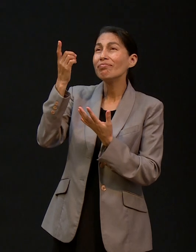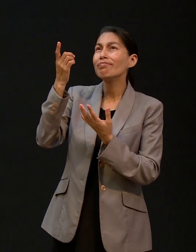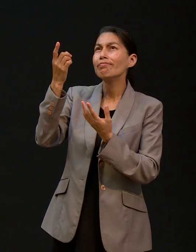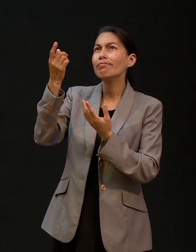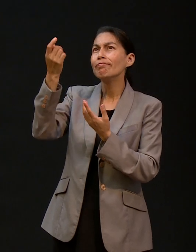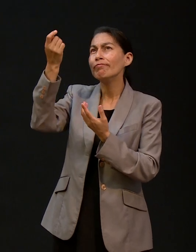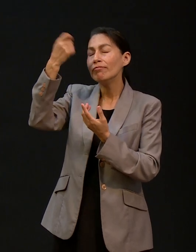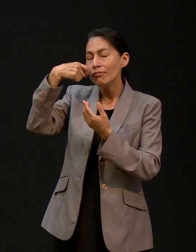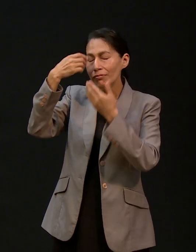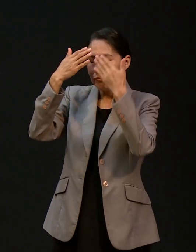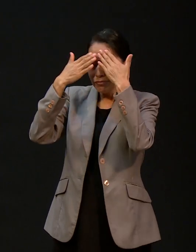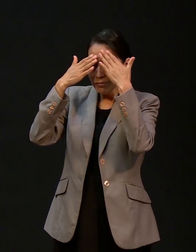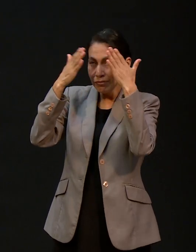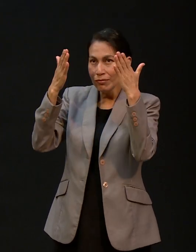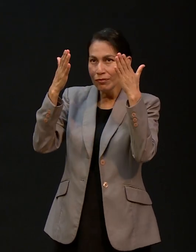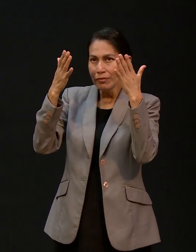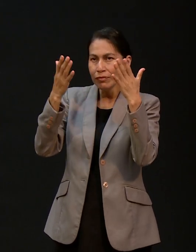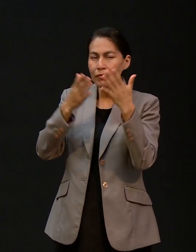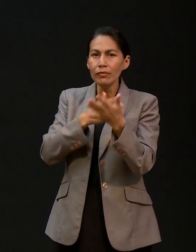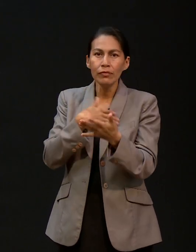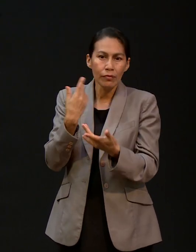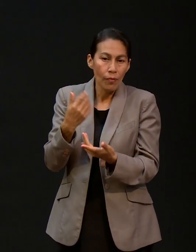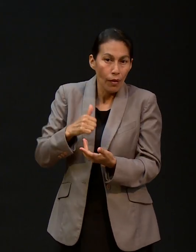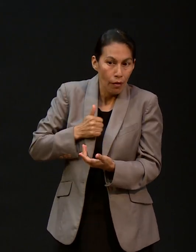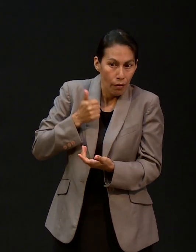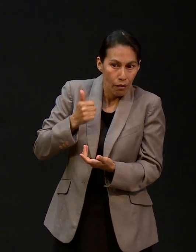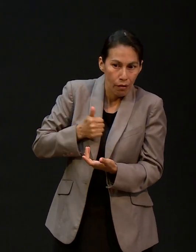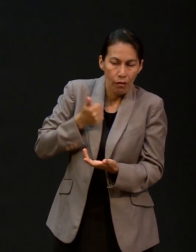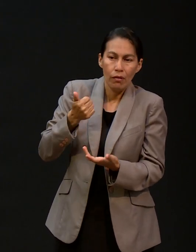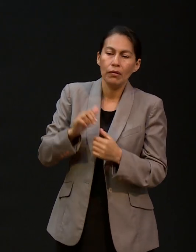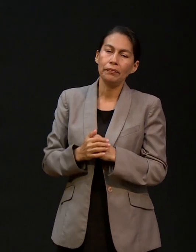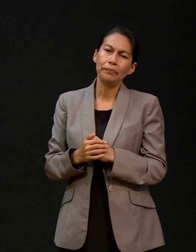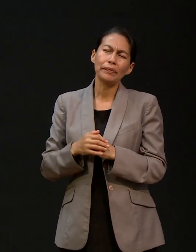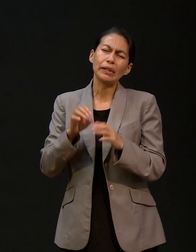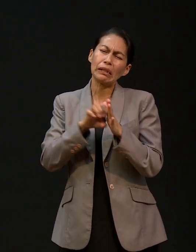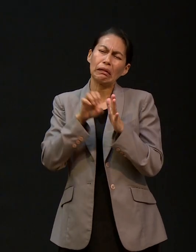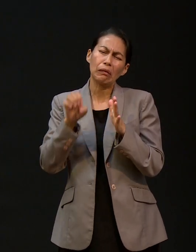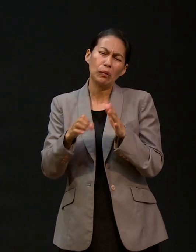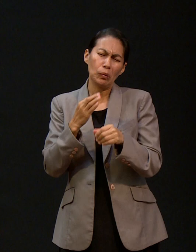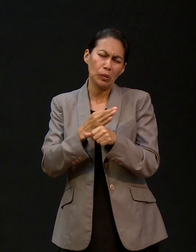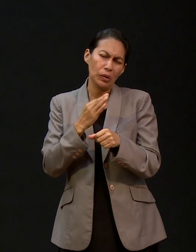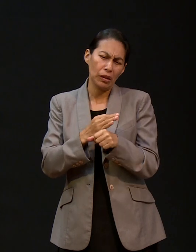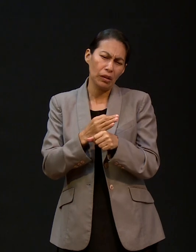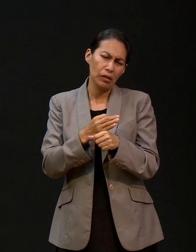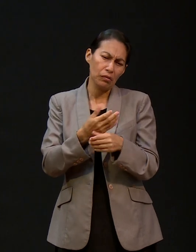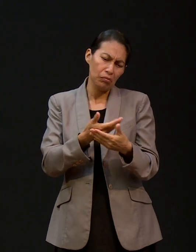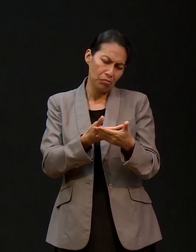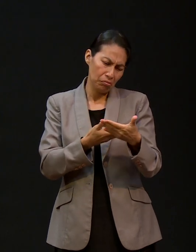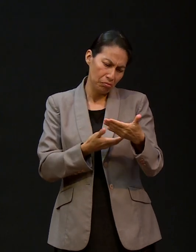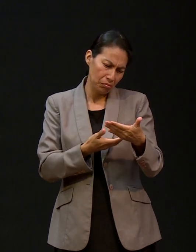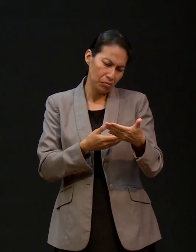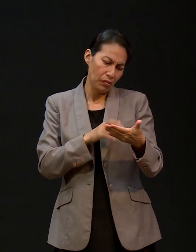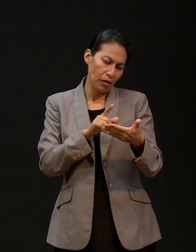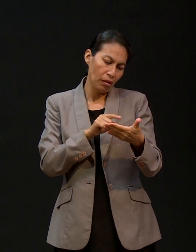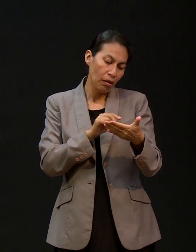mecanismos que el Señor nos da. Ahora, si lo comparáramos con la tecnología moderna, un celular con el cual podemos